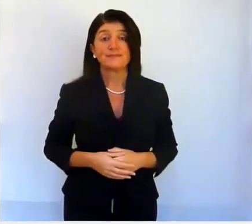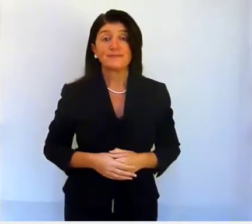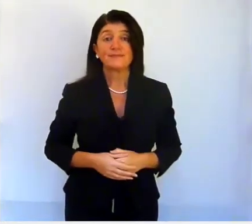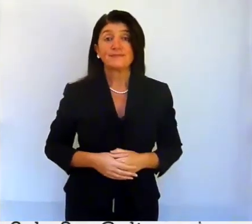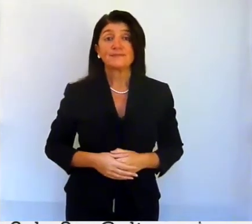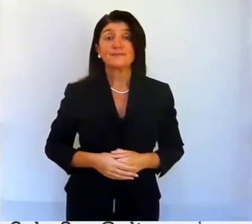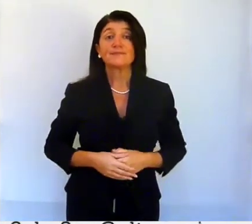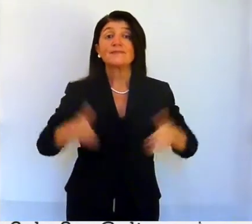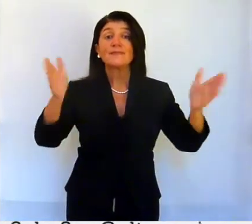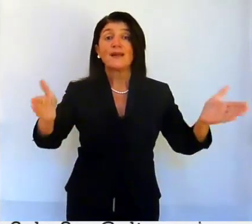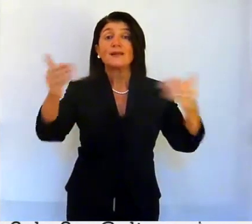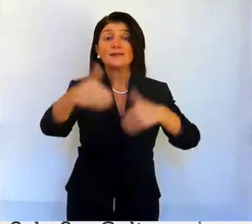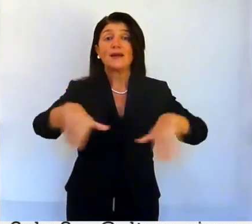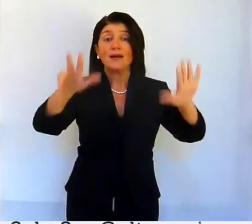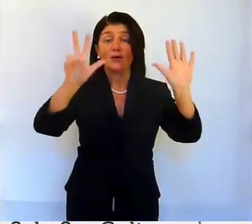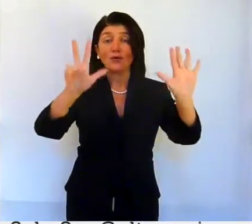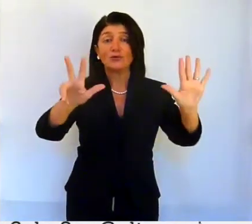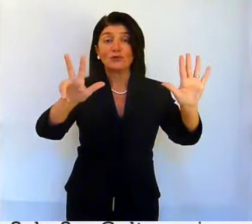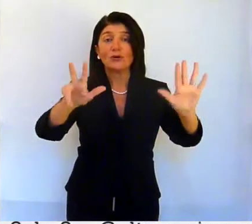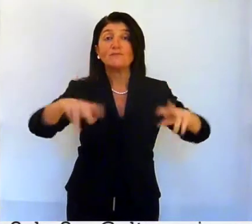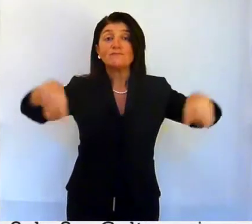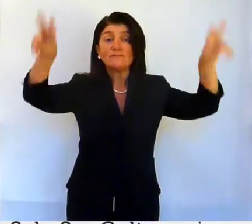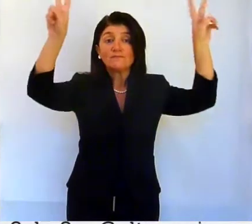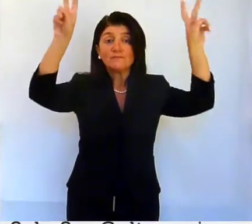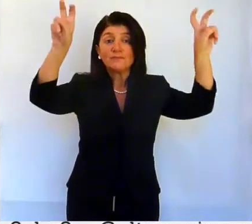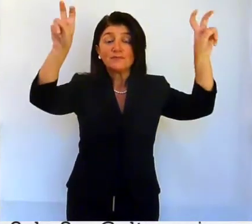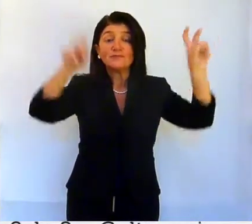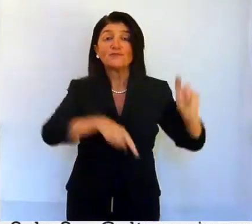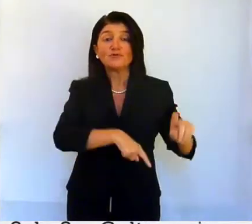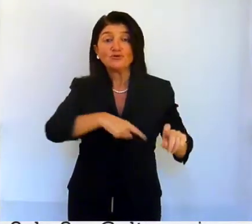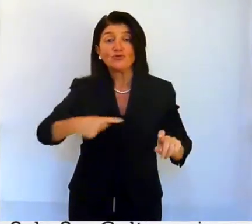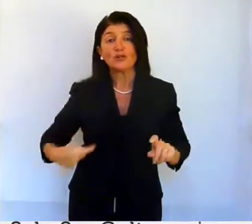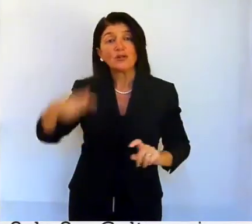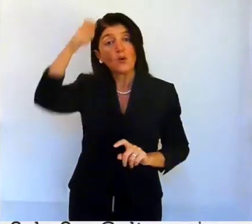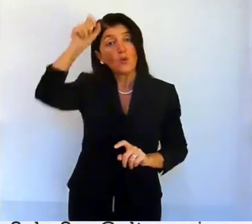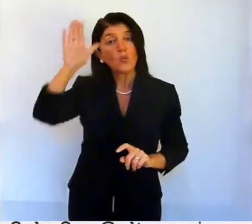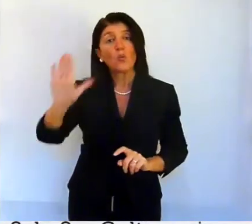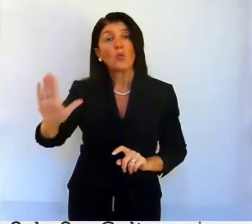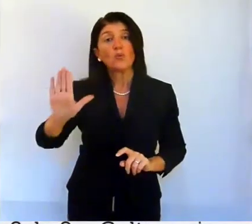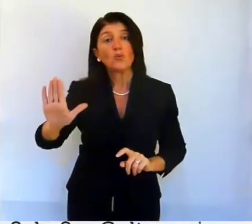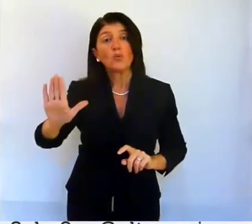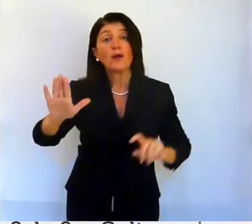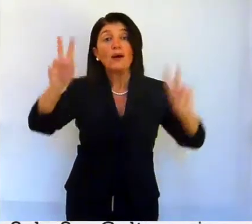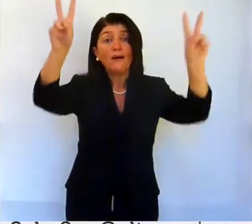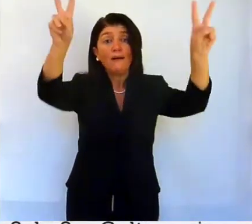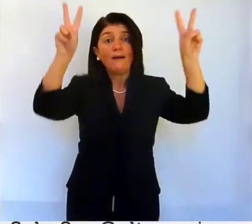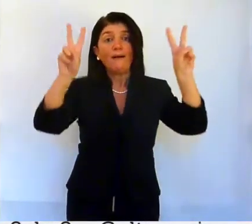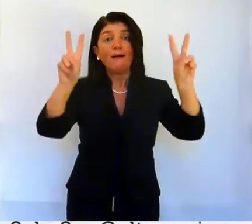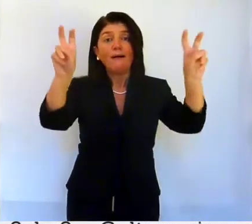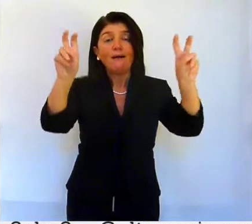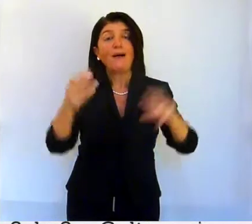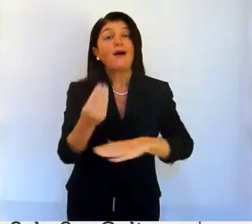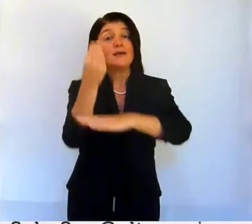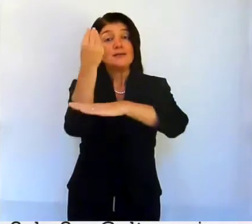Sala 8. Cultura cinese. Statuina di Buddha